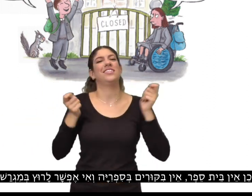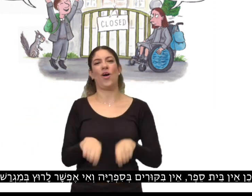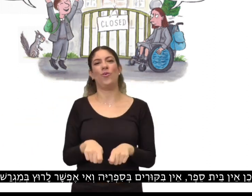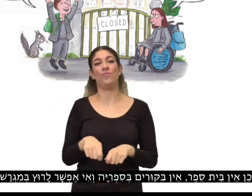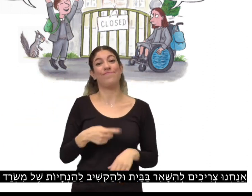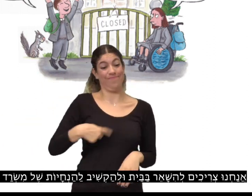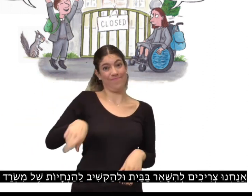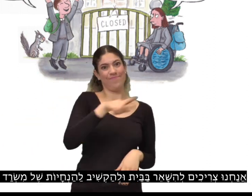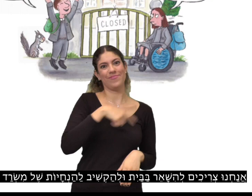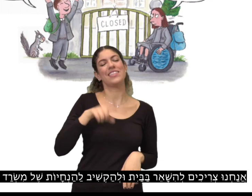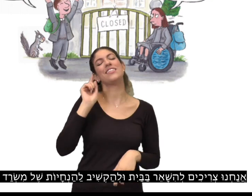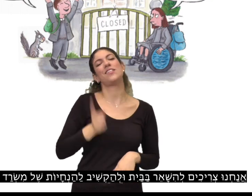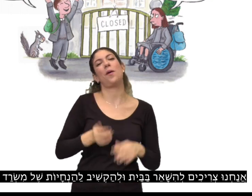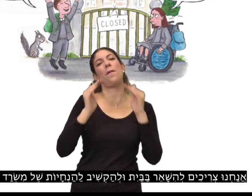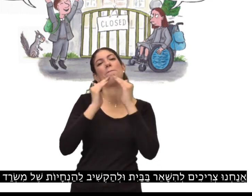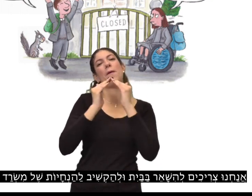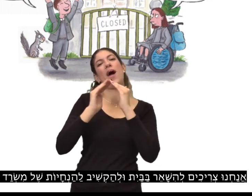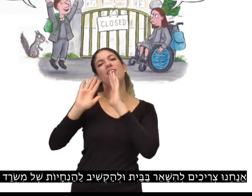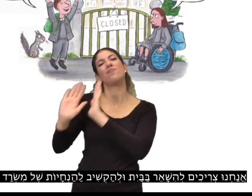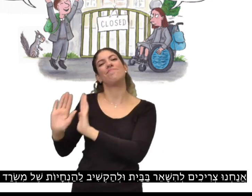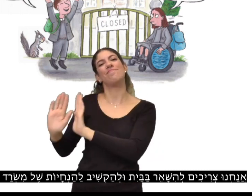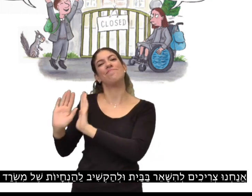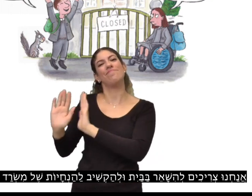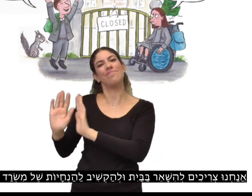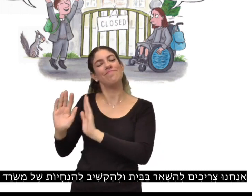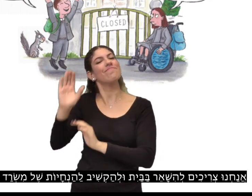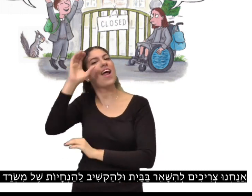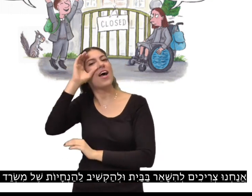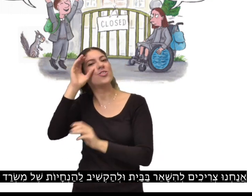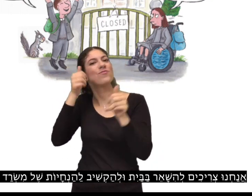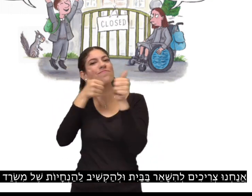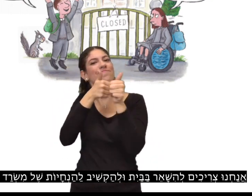אנחנו צריכים להישאר בבית ולהקשיב להנחיות של משרד הבריאות.